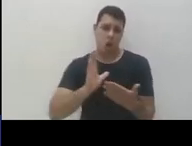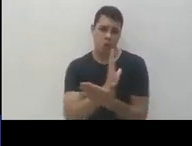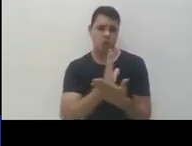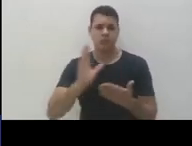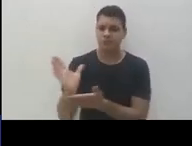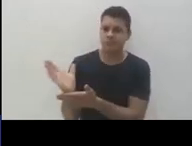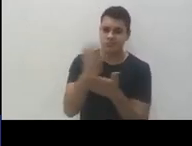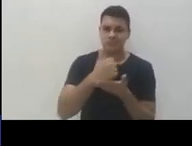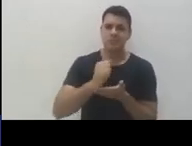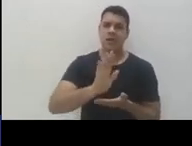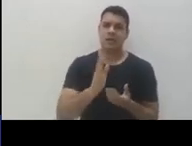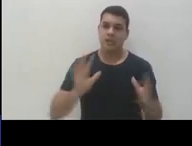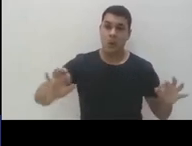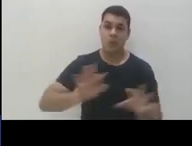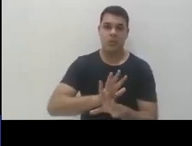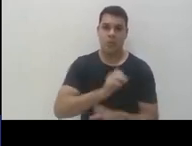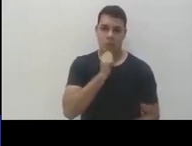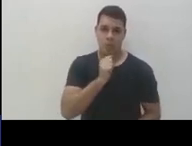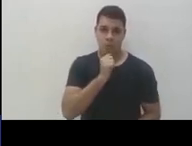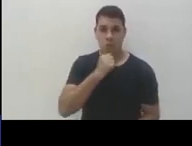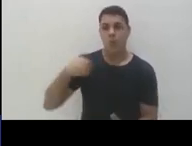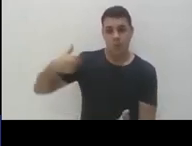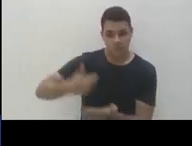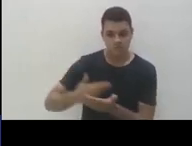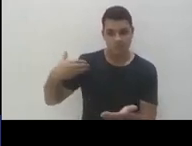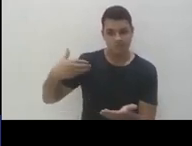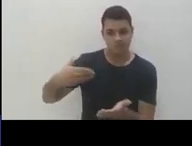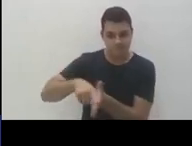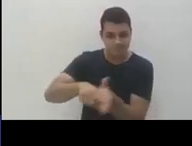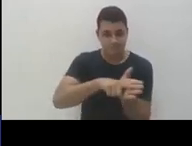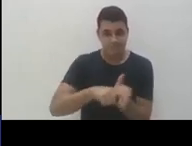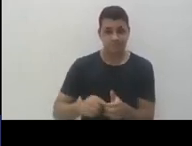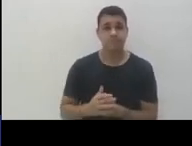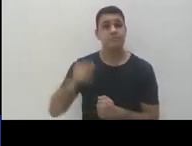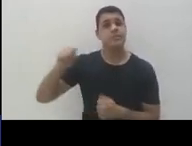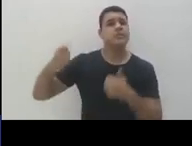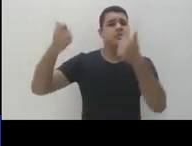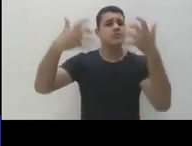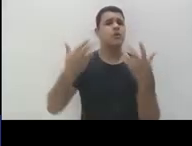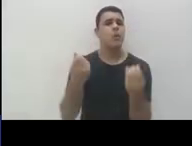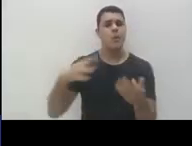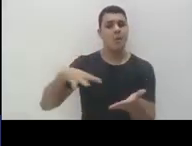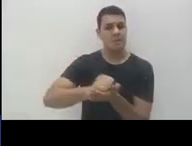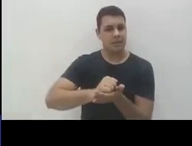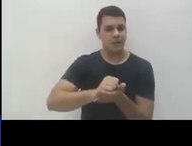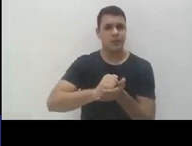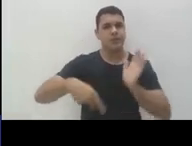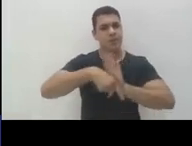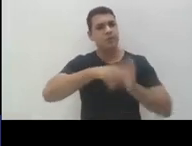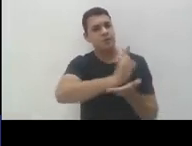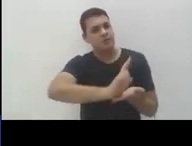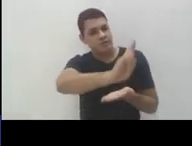feito, está sendo finalizado. E ele fala um pouco das matrículas na graduação de pessoas com deficiência.